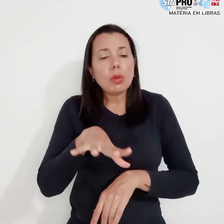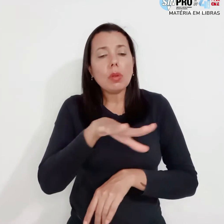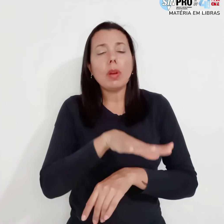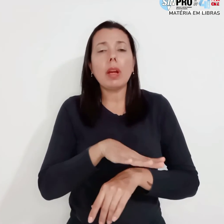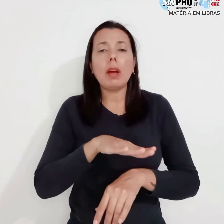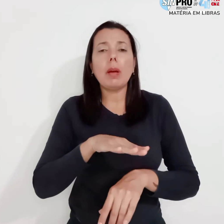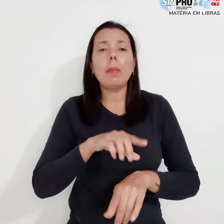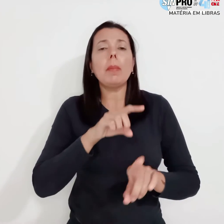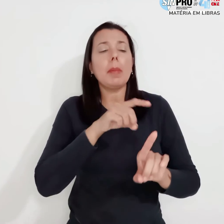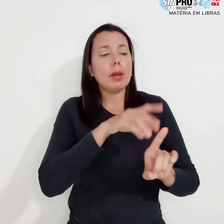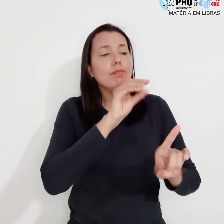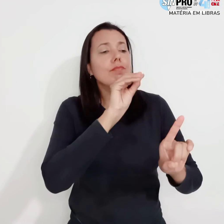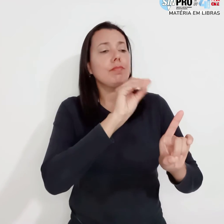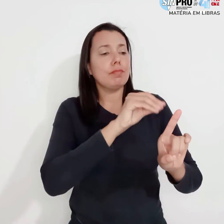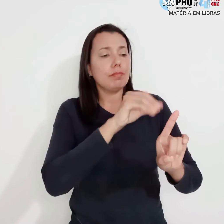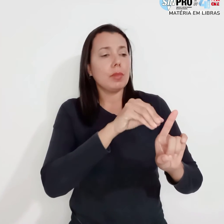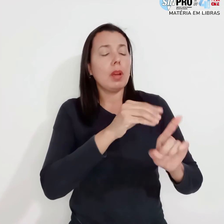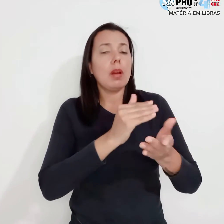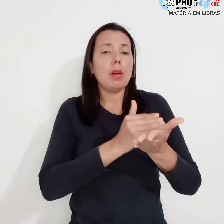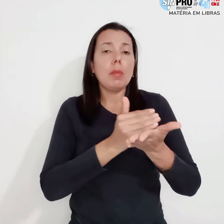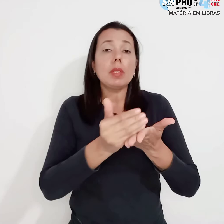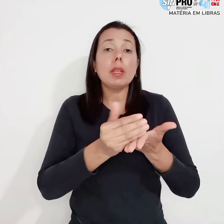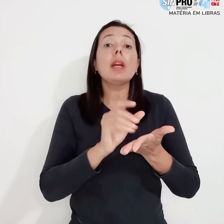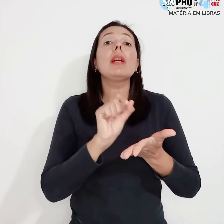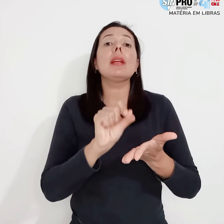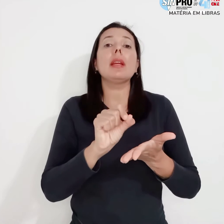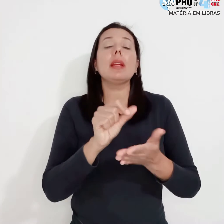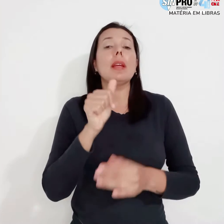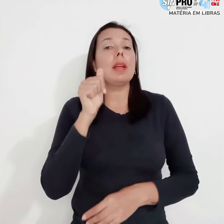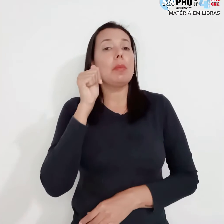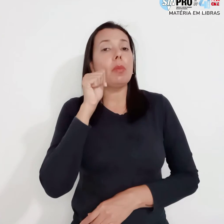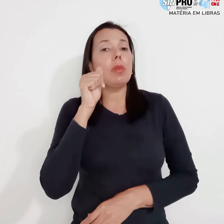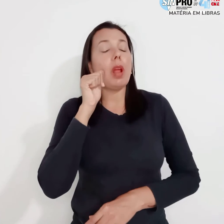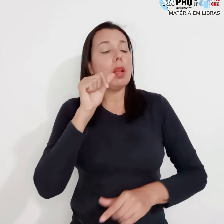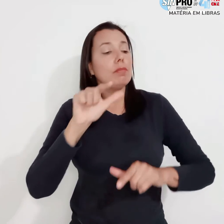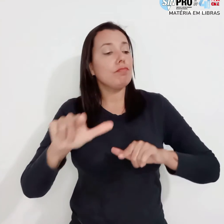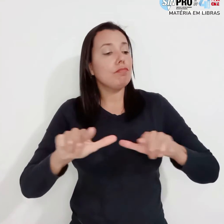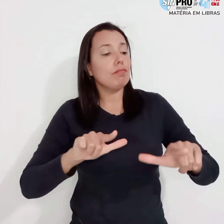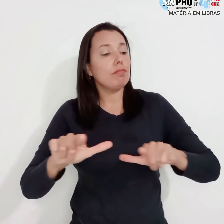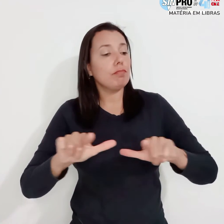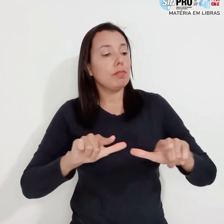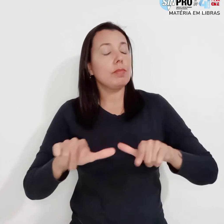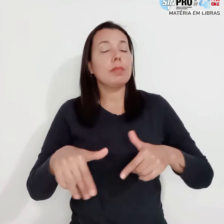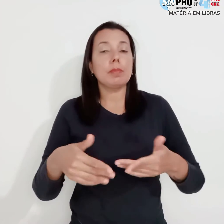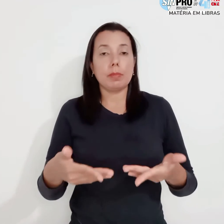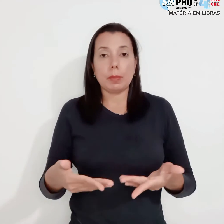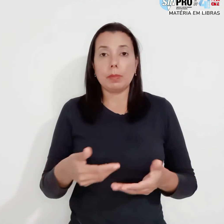os setores mais vulneráveis, a começar pelas mulheres trabalhadoras.